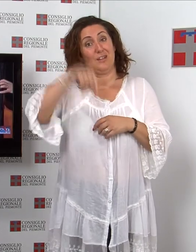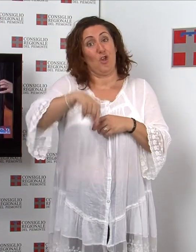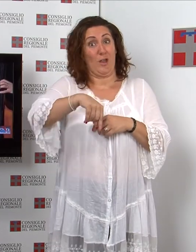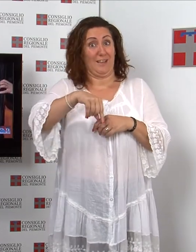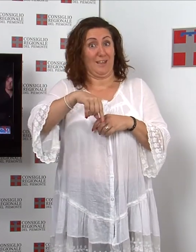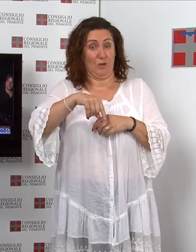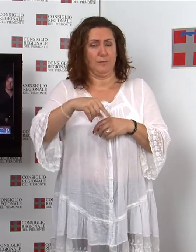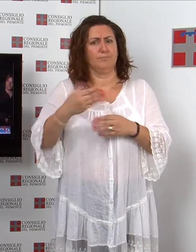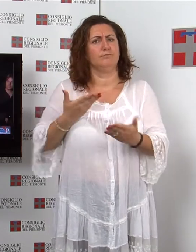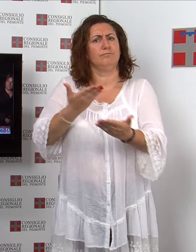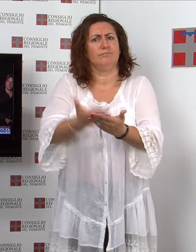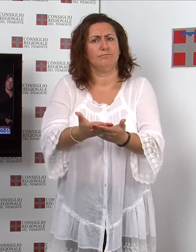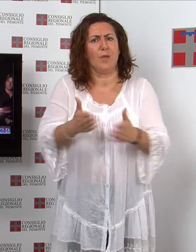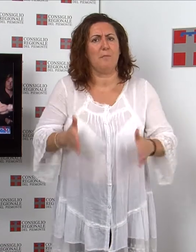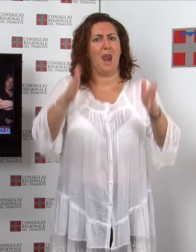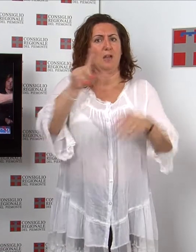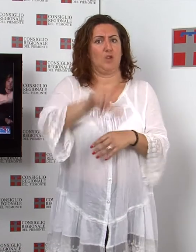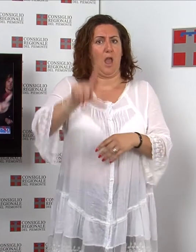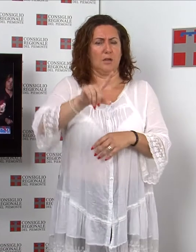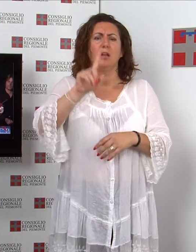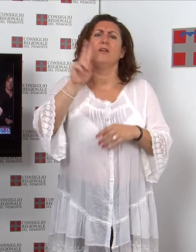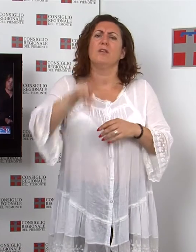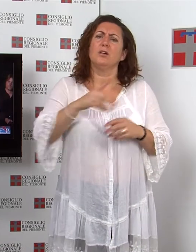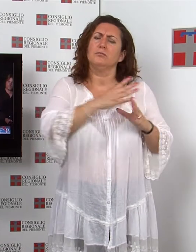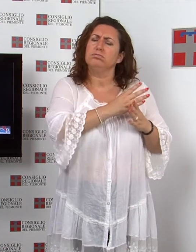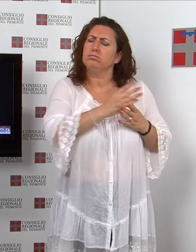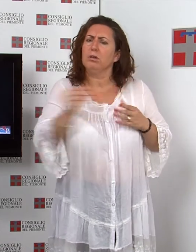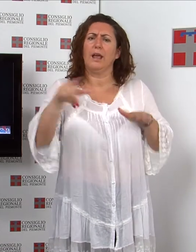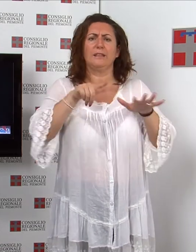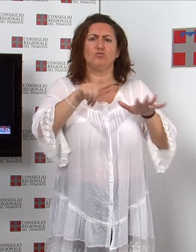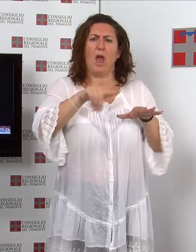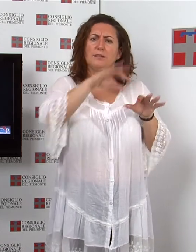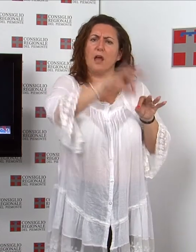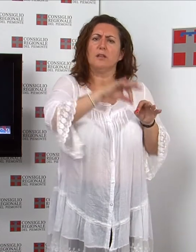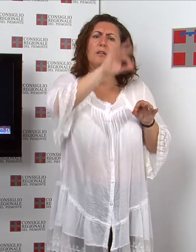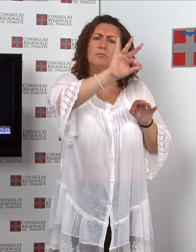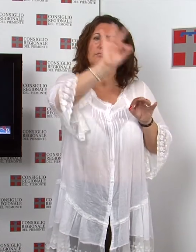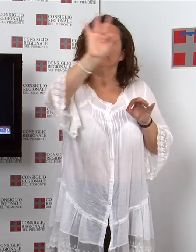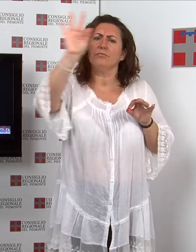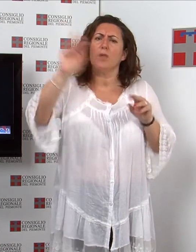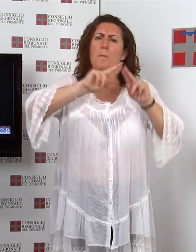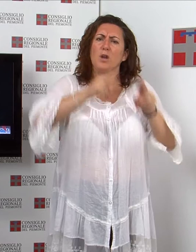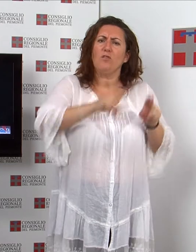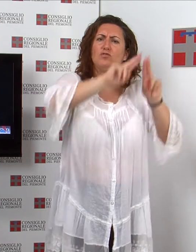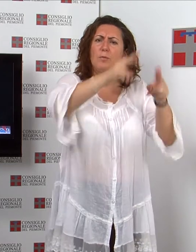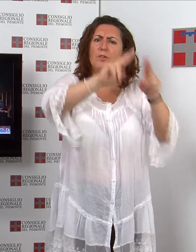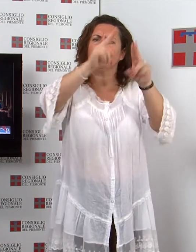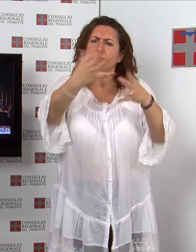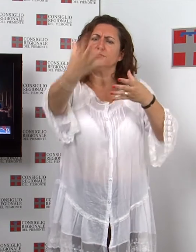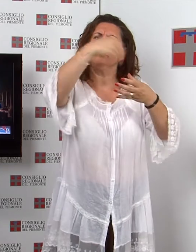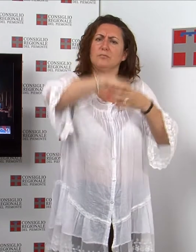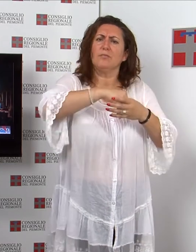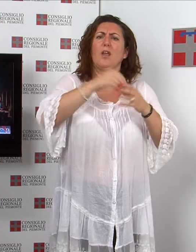17 le rappresentazioni che toccheranno tutte le province del Piemonte, coinvolgendo le compagnie teatrali, assemblea teatro,